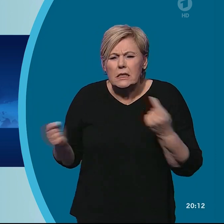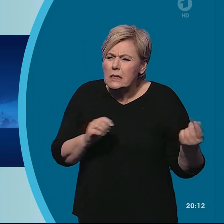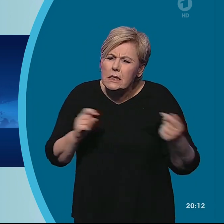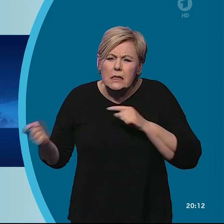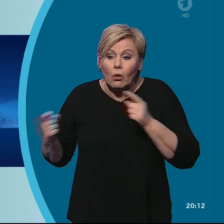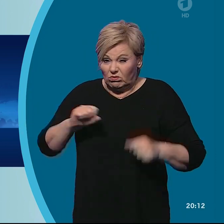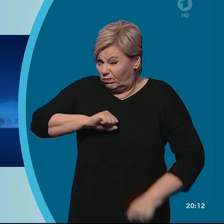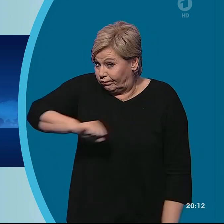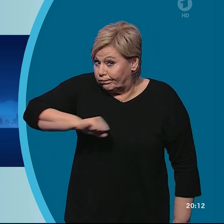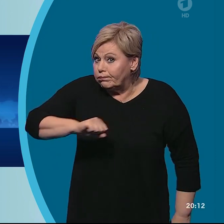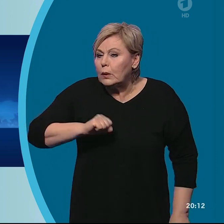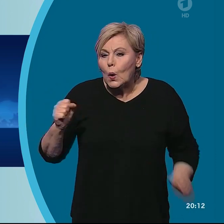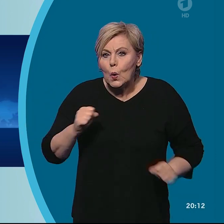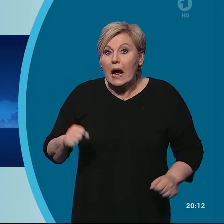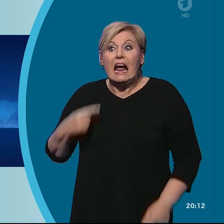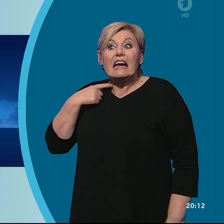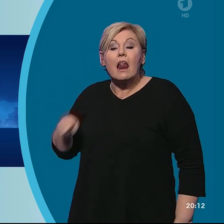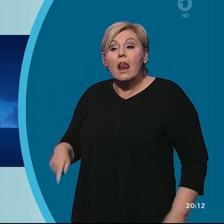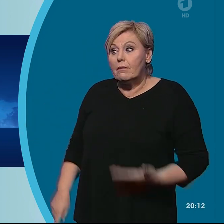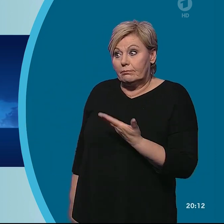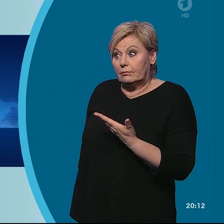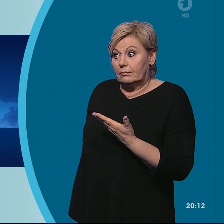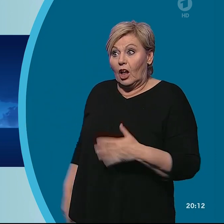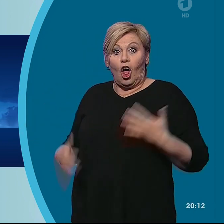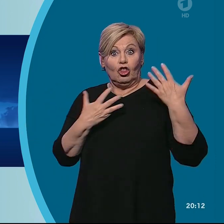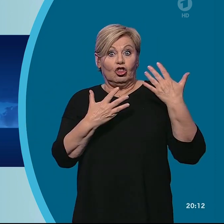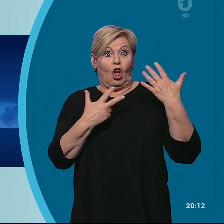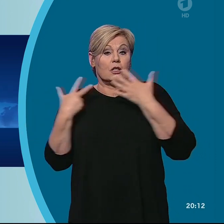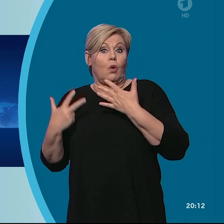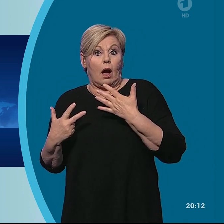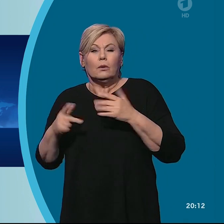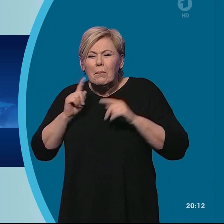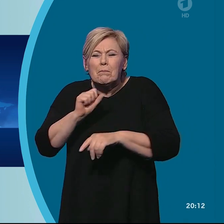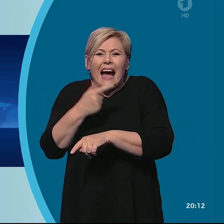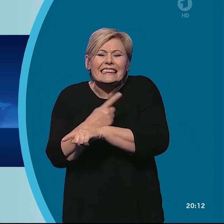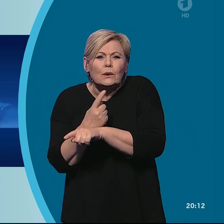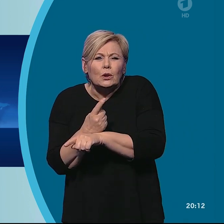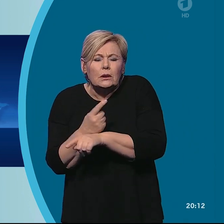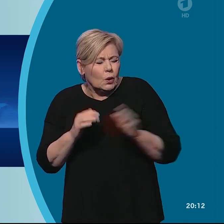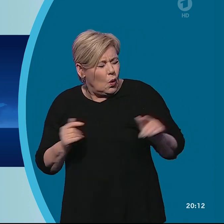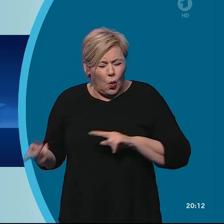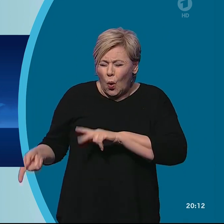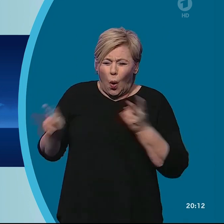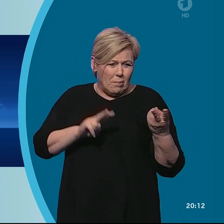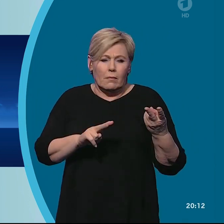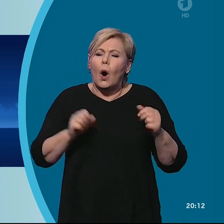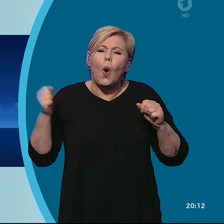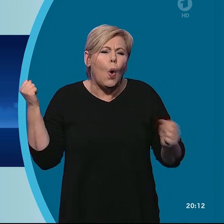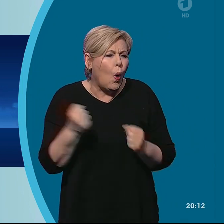Tempo. Kiel's Sargosen mit dem 9 zu 8 und Sekunden später im direkten Gegenstoß der herausragende Wanne mit dem